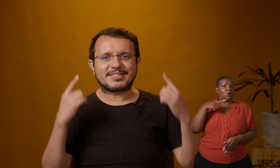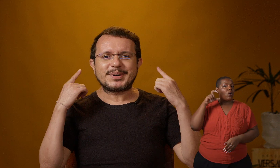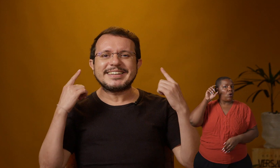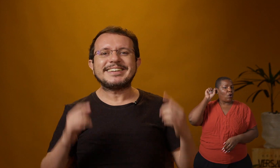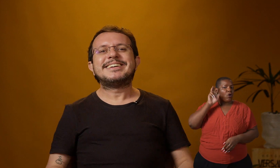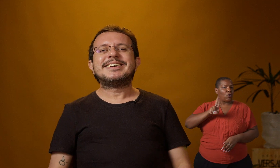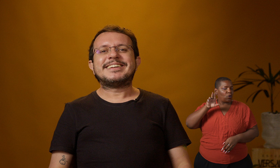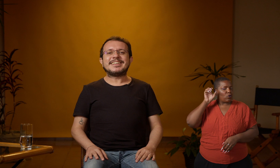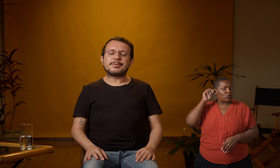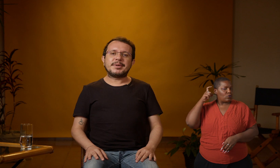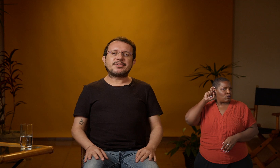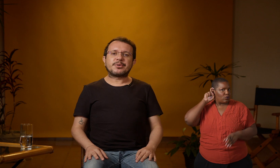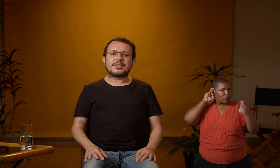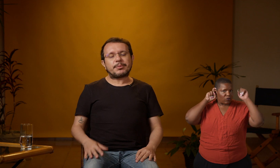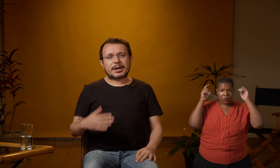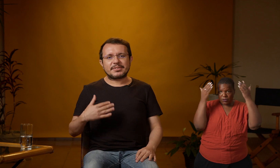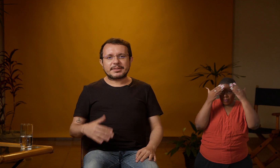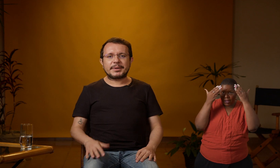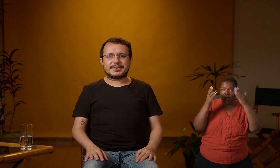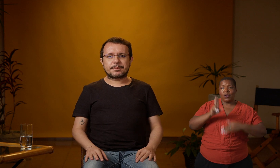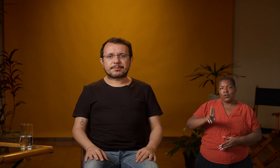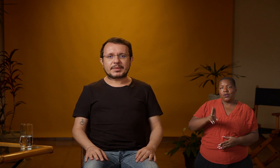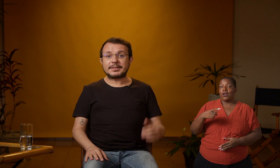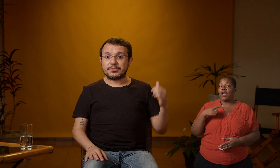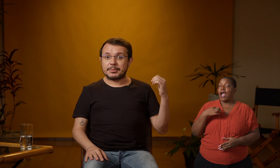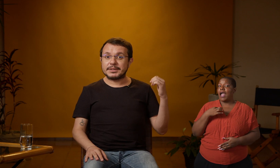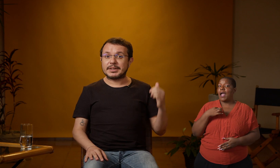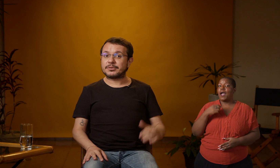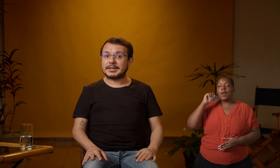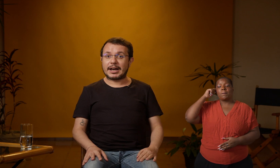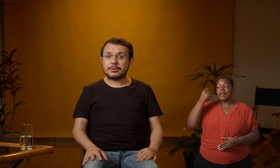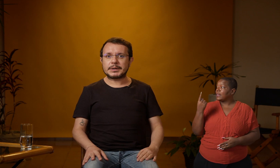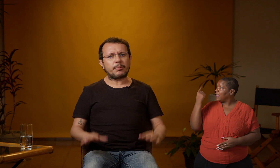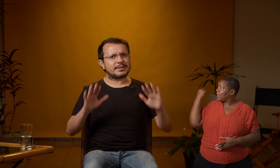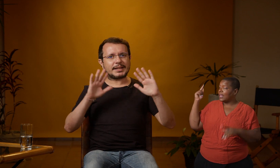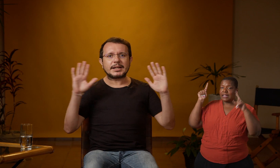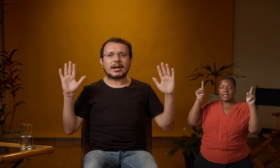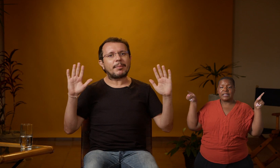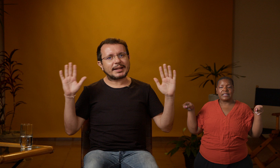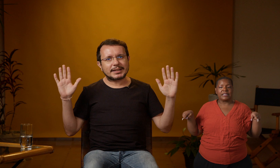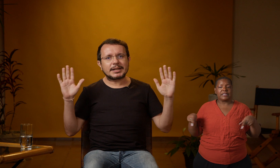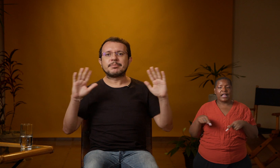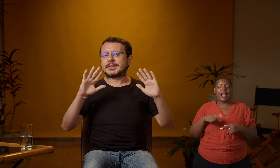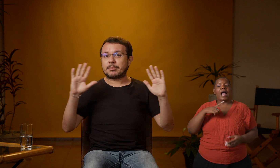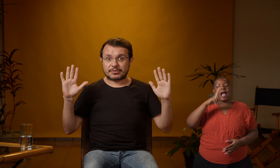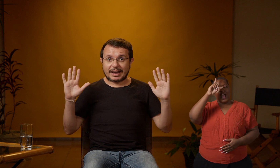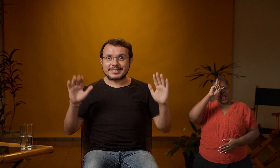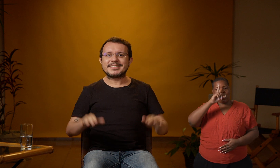estão aqui. Nesse momento estou usando uma camiseta preta. Atrás de mim tem um cenário com uma tela amarela, mostarda,